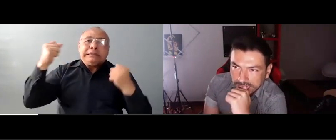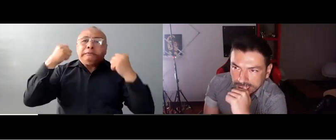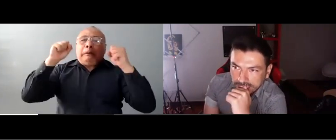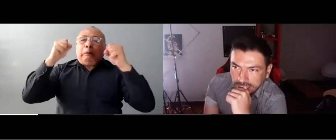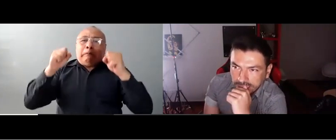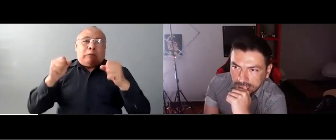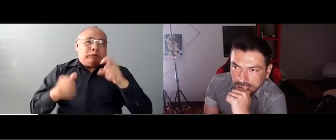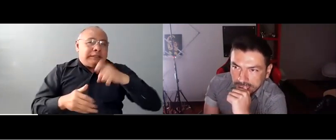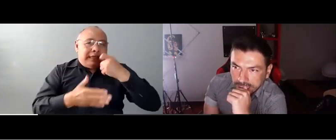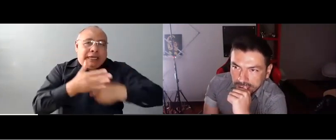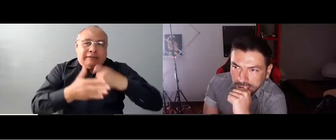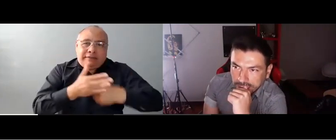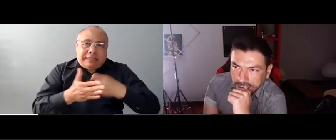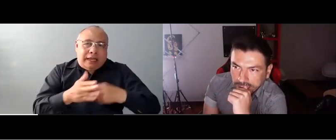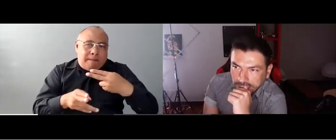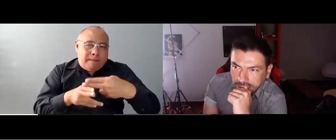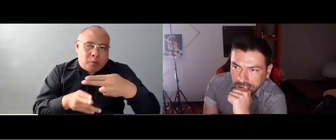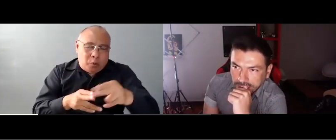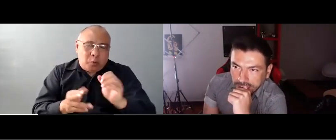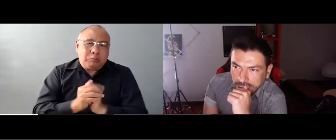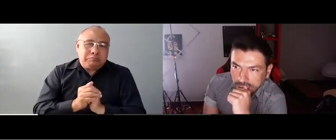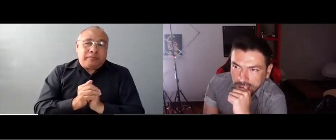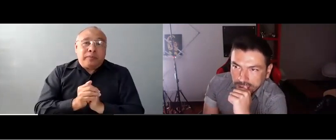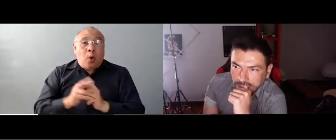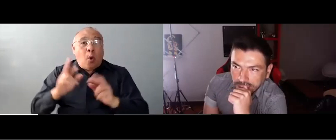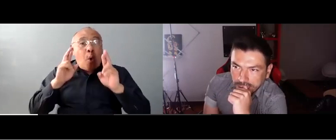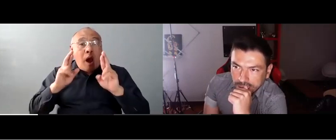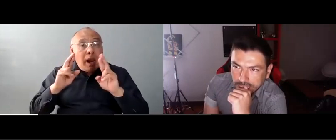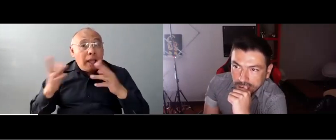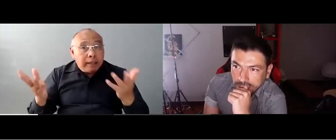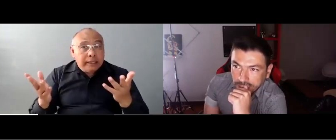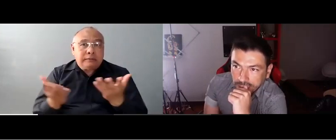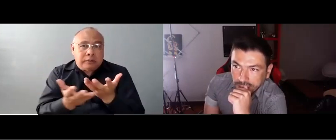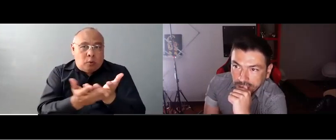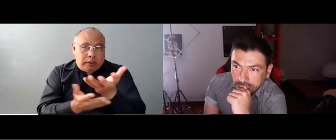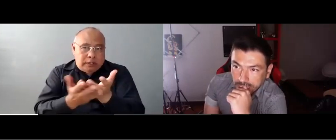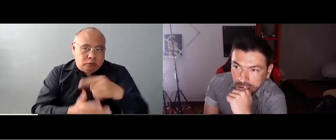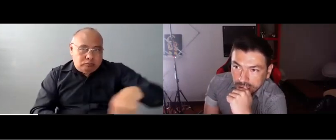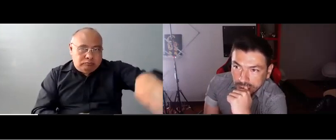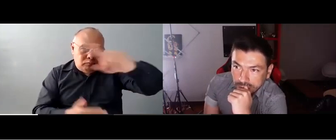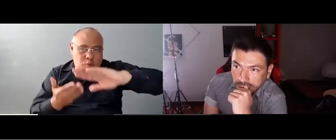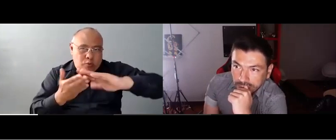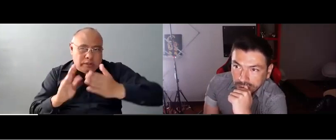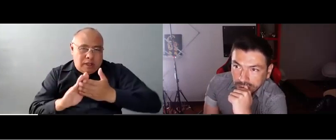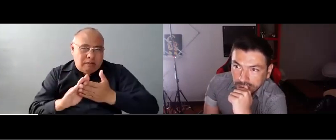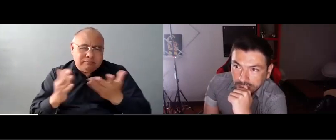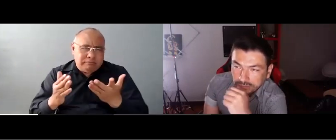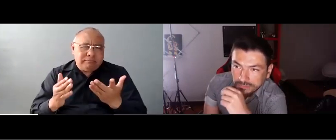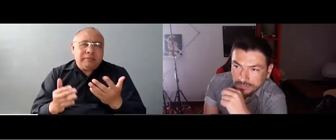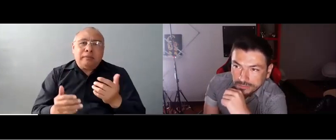las licencias de conducción que tienen que ver con transporte público o también de carga. Por eso es que